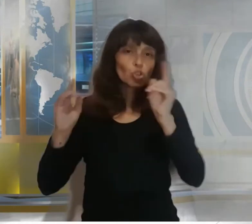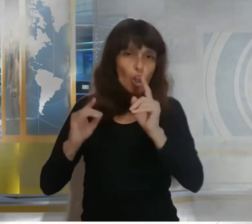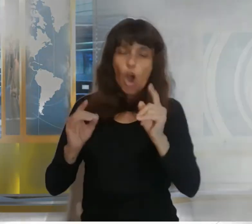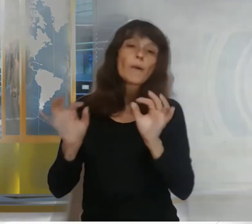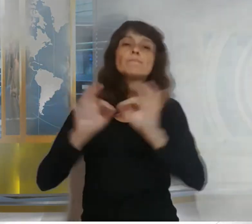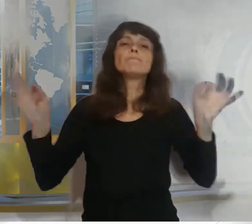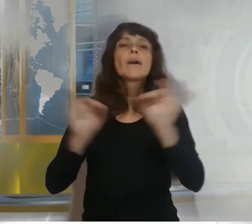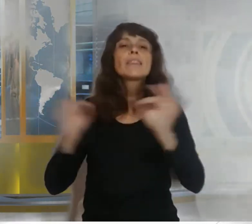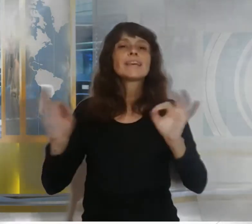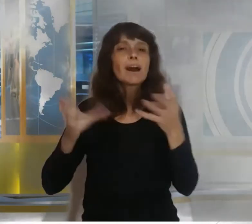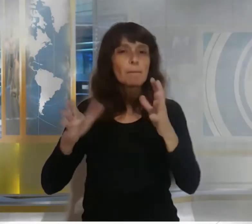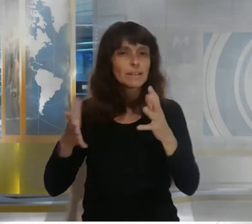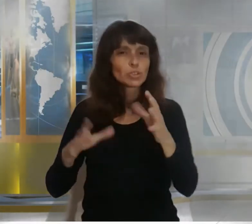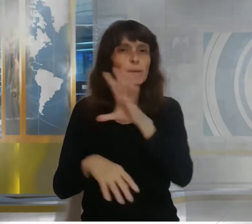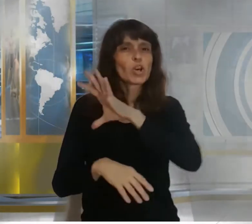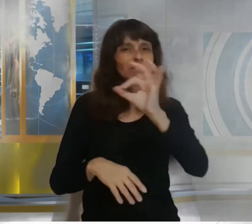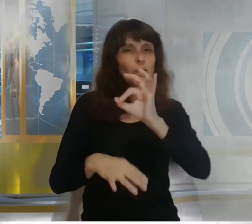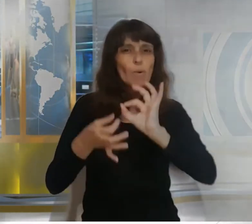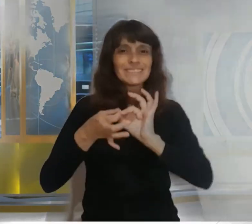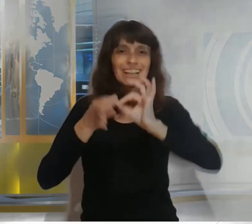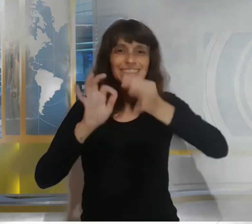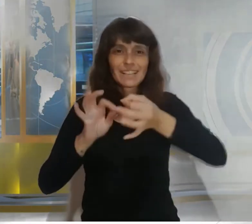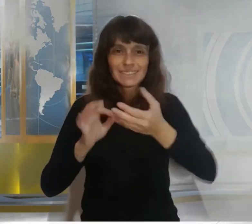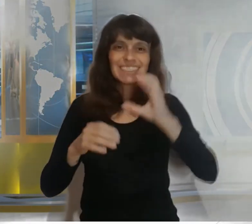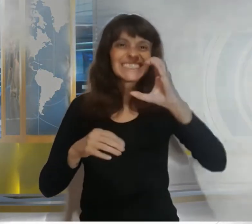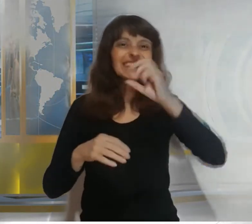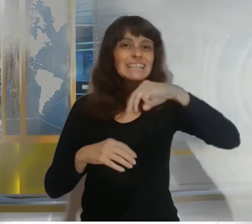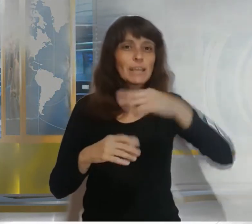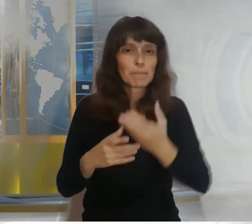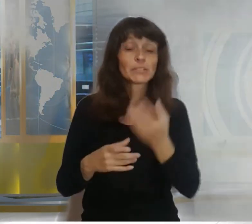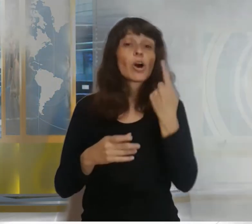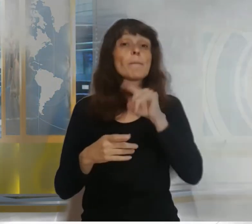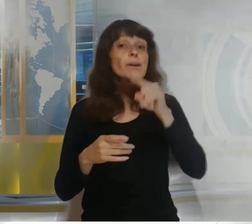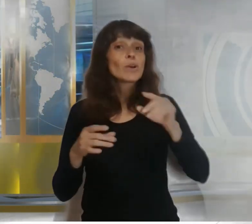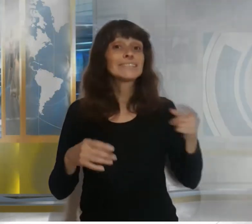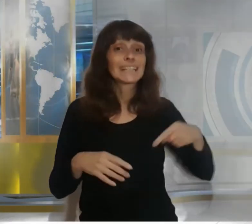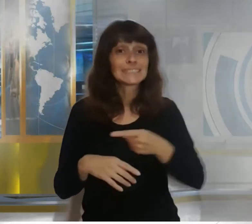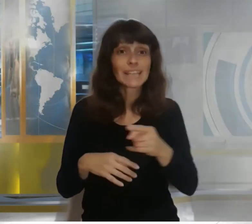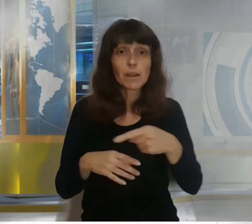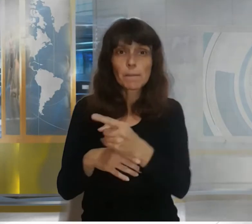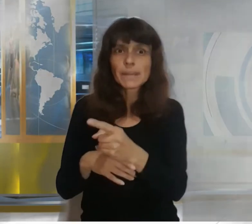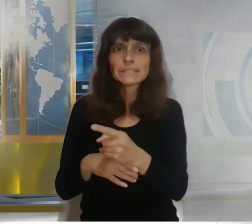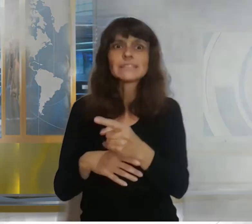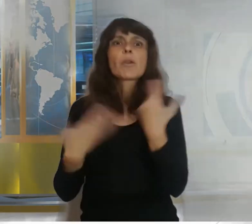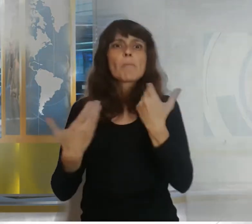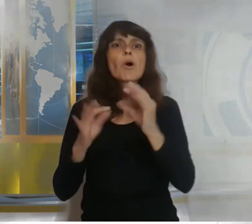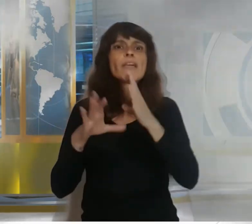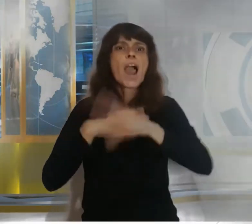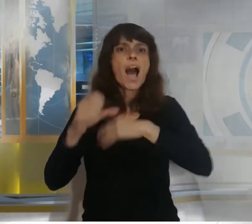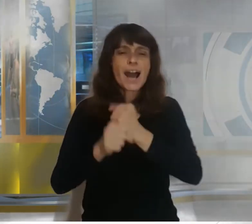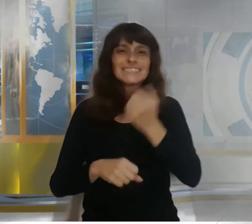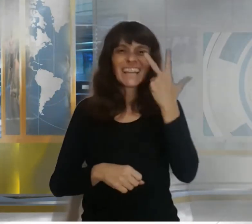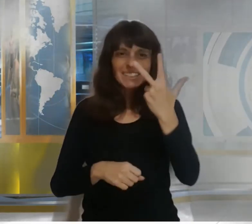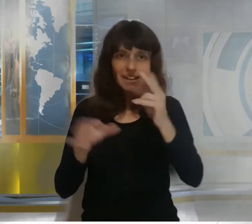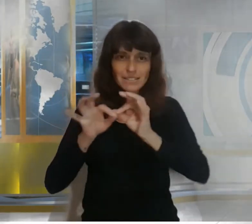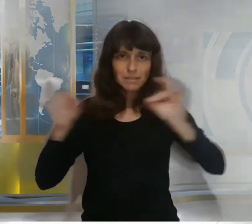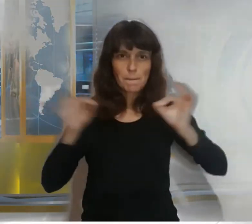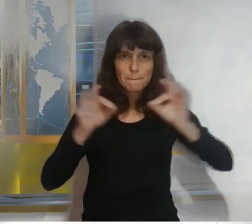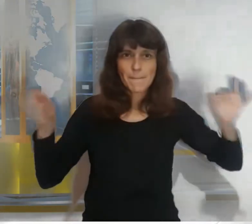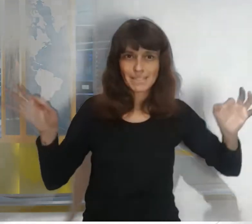centímetros pero estas serpientes pueden llegar a tener unos 3 metros de longitud el oficial José Quevedo